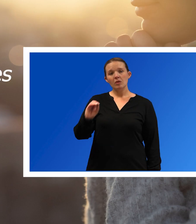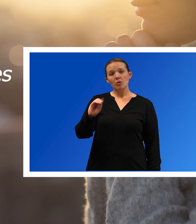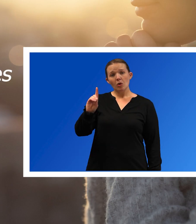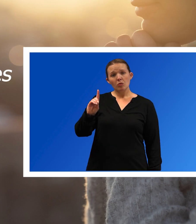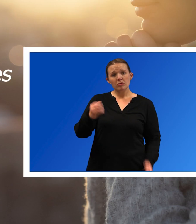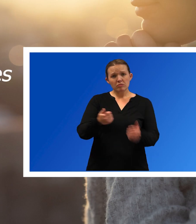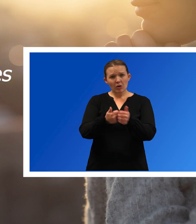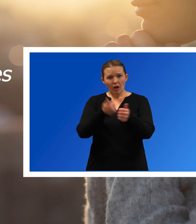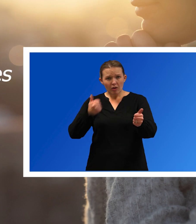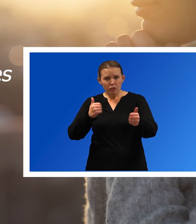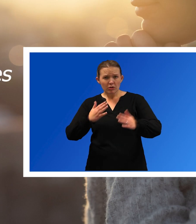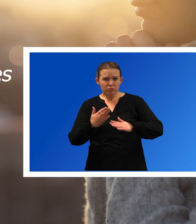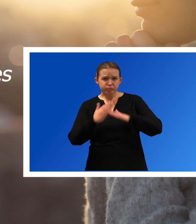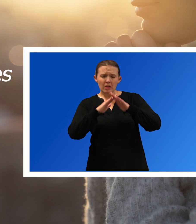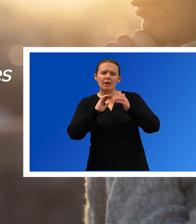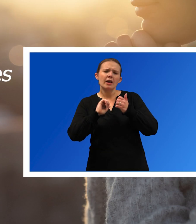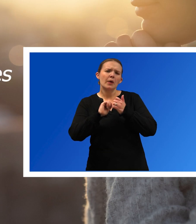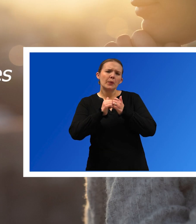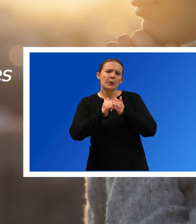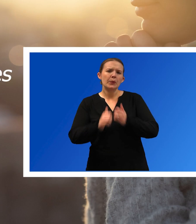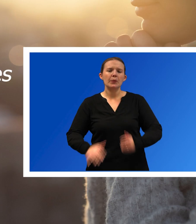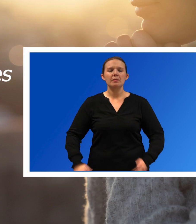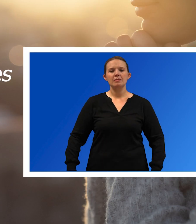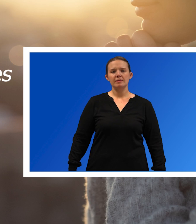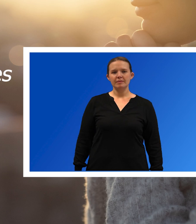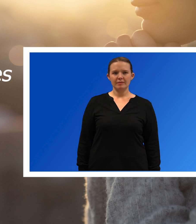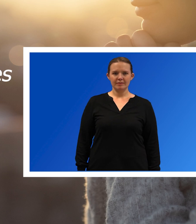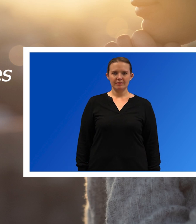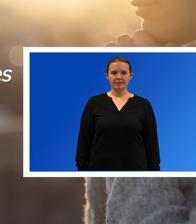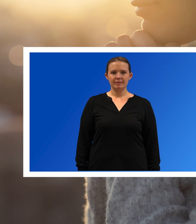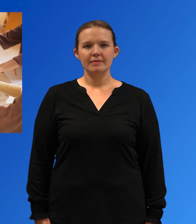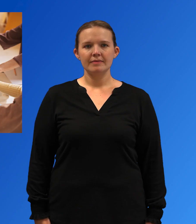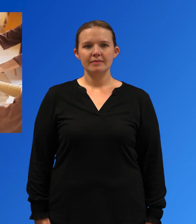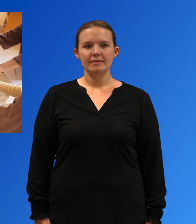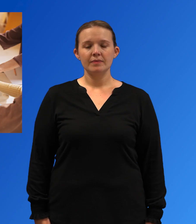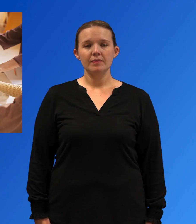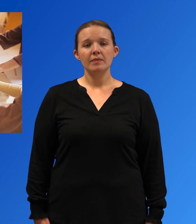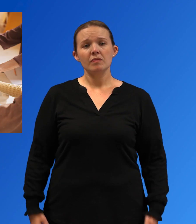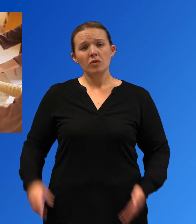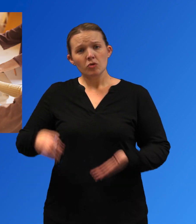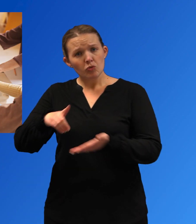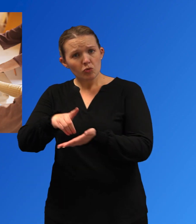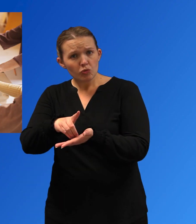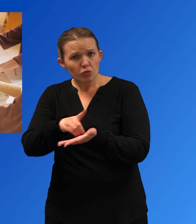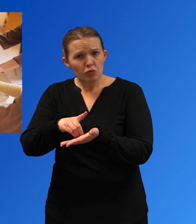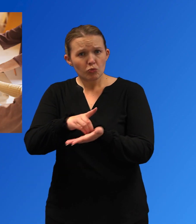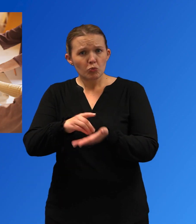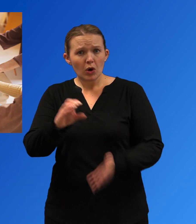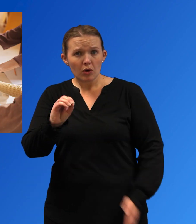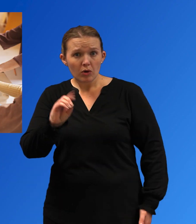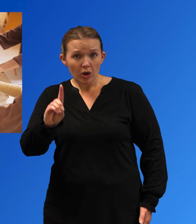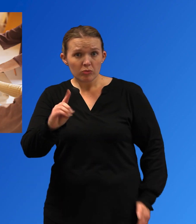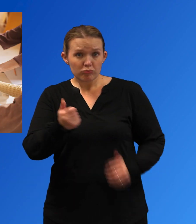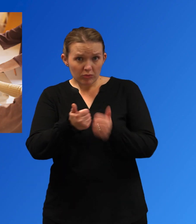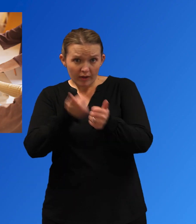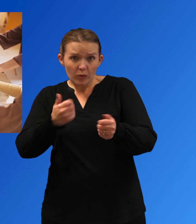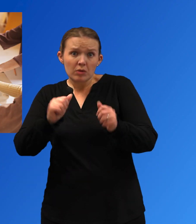Lo que se puede hacer para prevenir la sobredosis Las sobredosis de drogas son prevenibles. Los